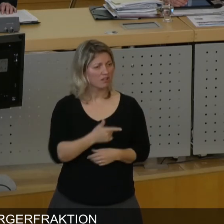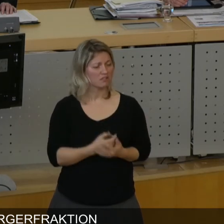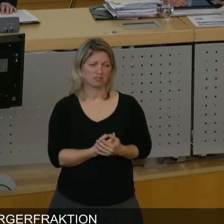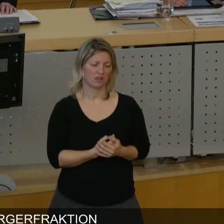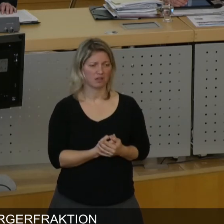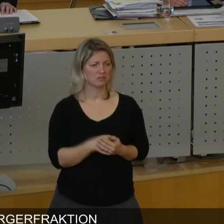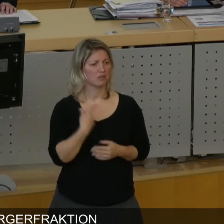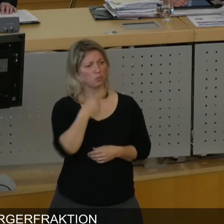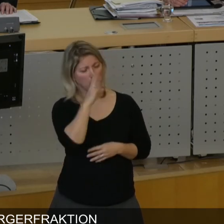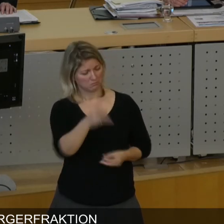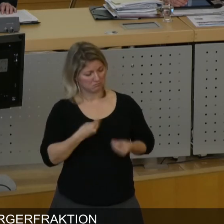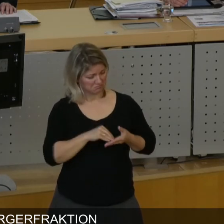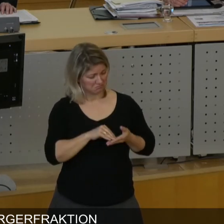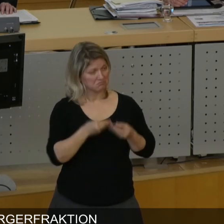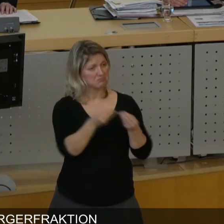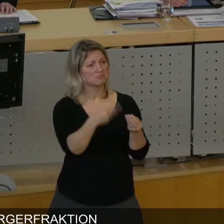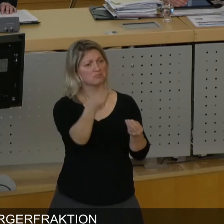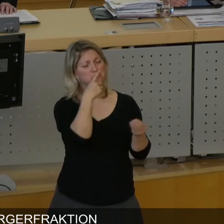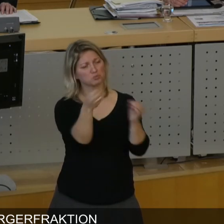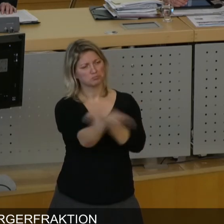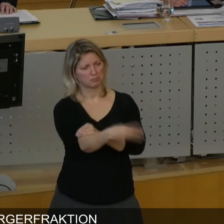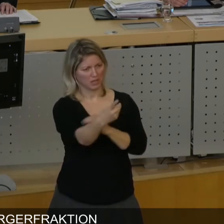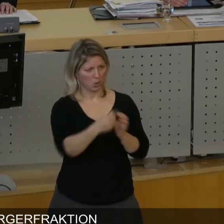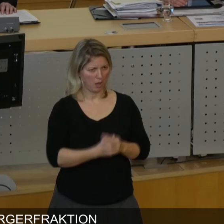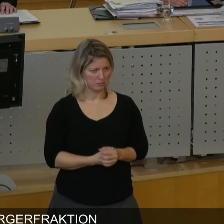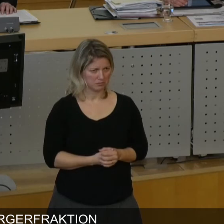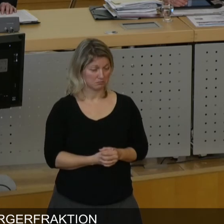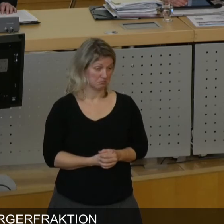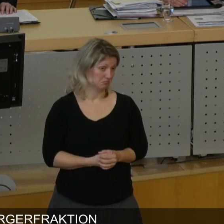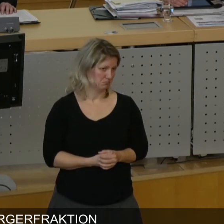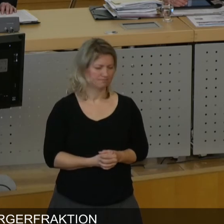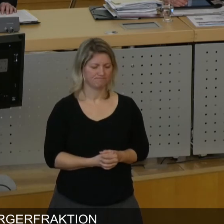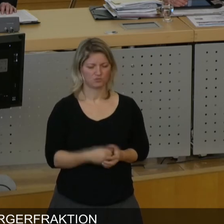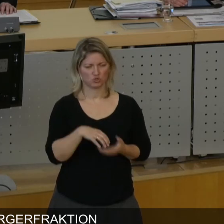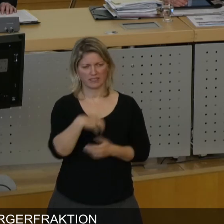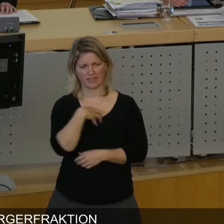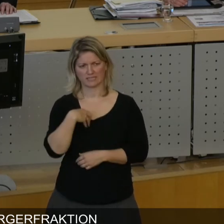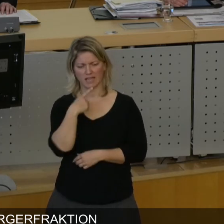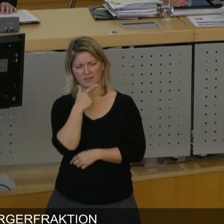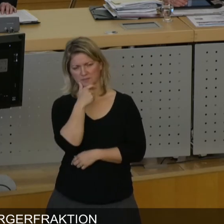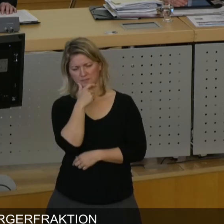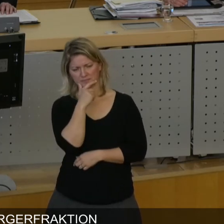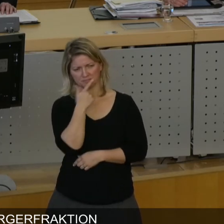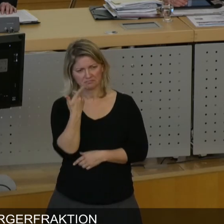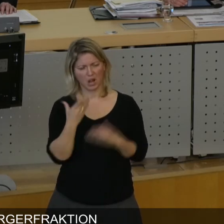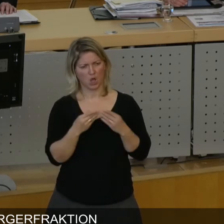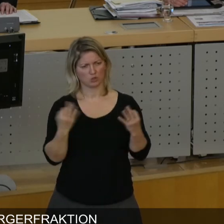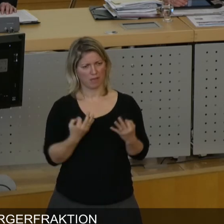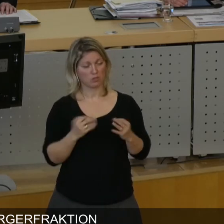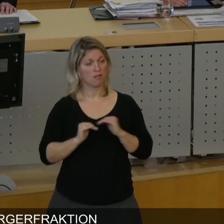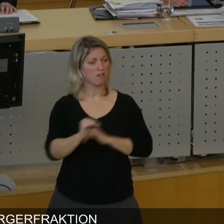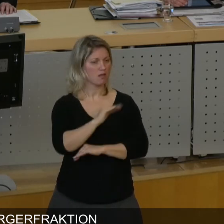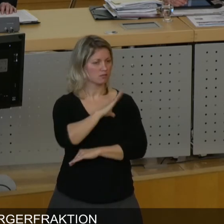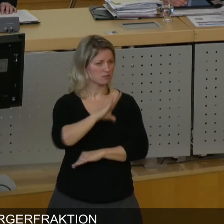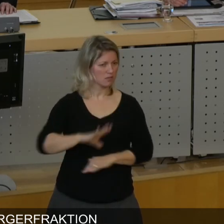dass es irgendwo im Papierkorb gelandet hat. Die Stadt Dresden hat dann gesagt, hier muss eine Lösung her. Das Land Sachsen hat das aufgenommen und